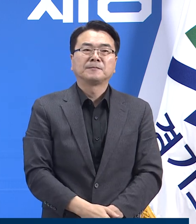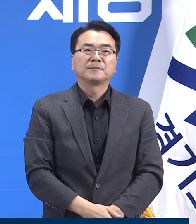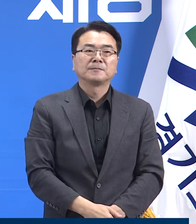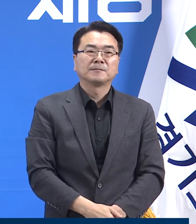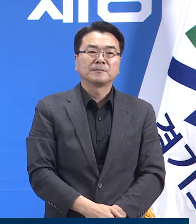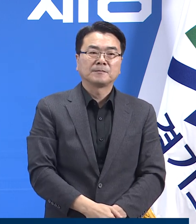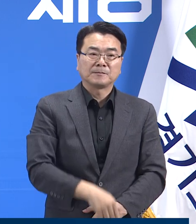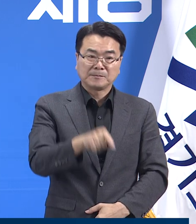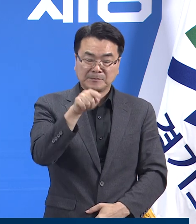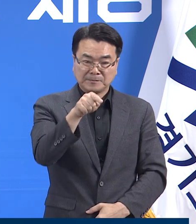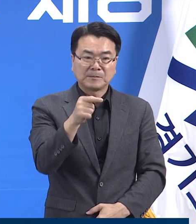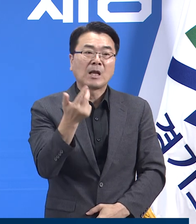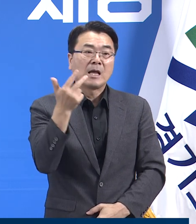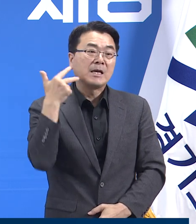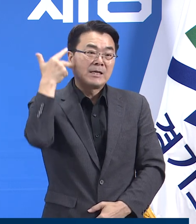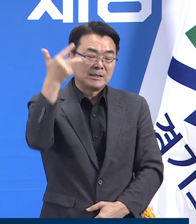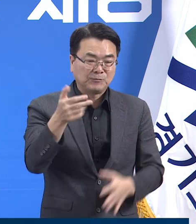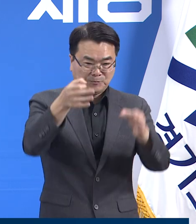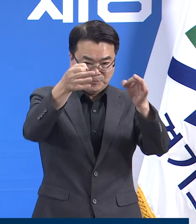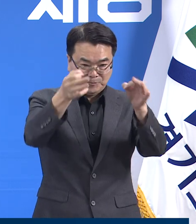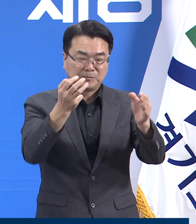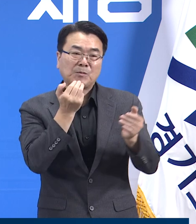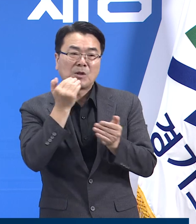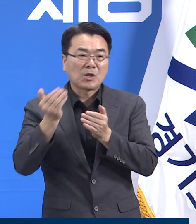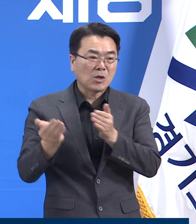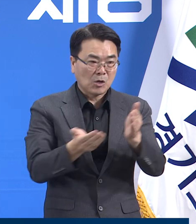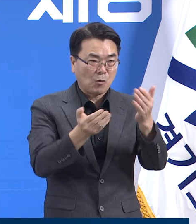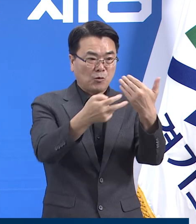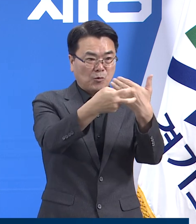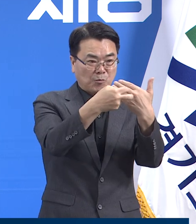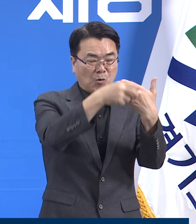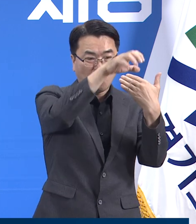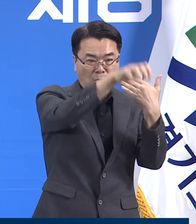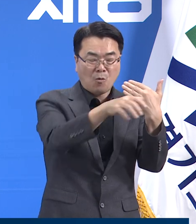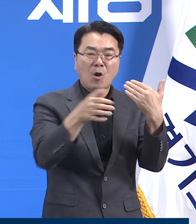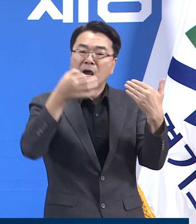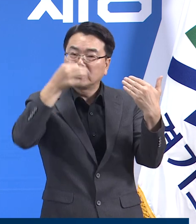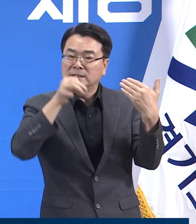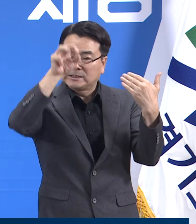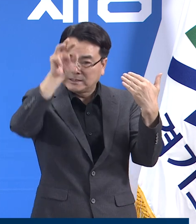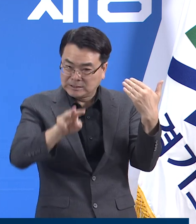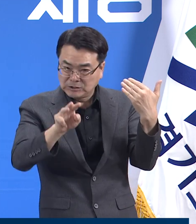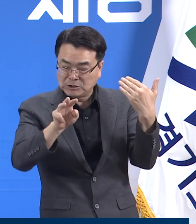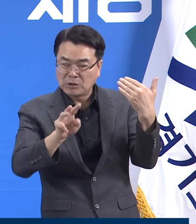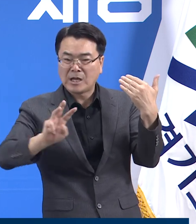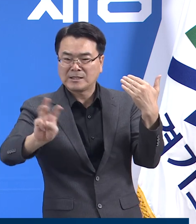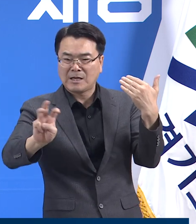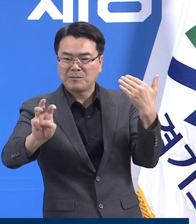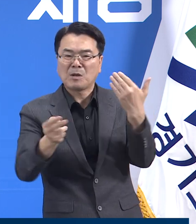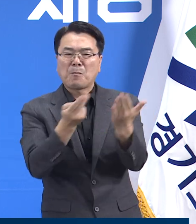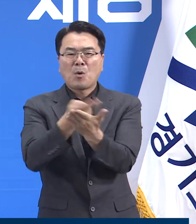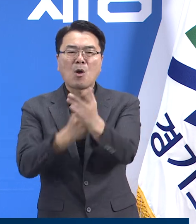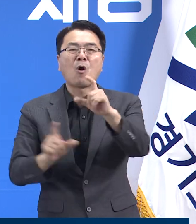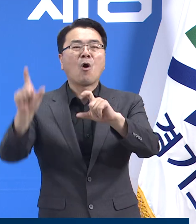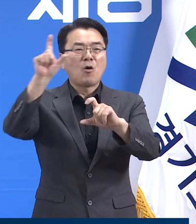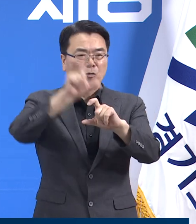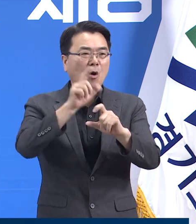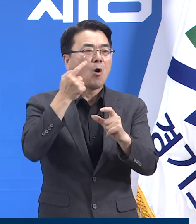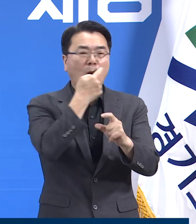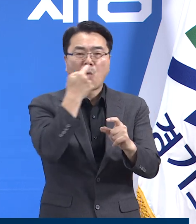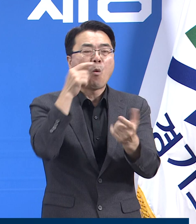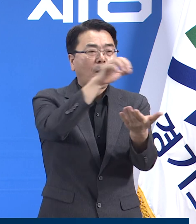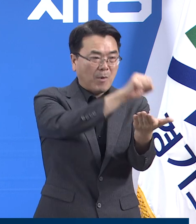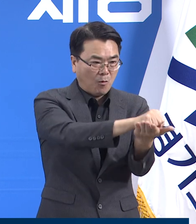이에 대해 지난 한 주 동안 경기도 의료원 2천병원 36병상을 추가 확보했습니다. 8월 10일까지는